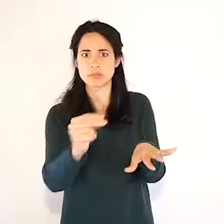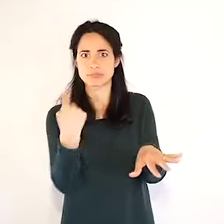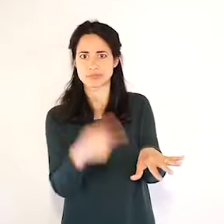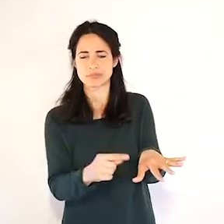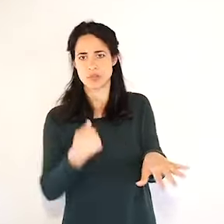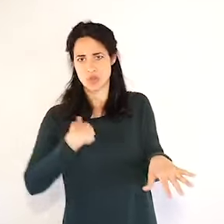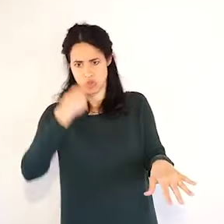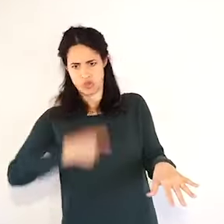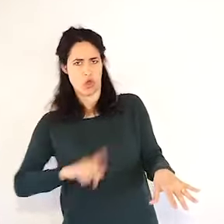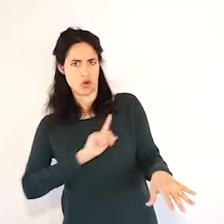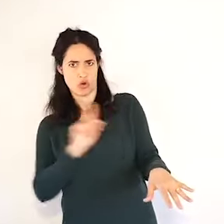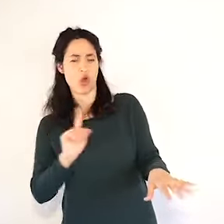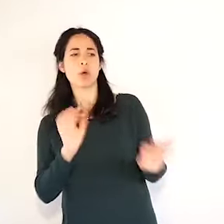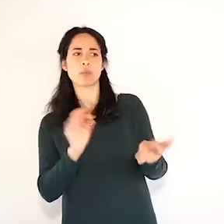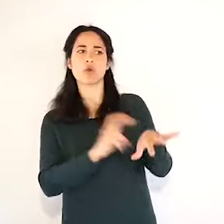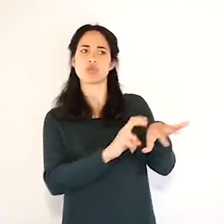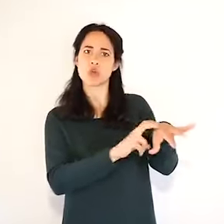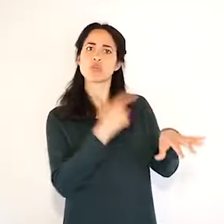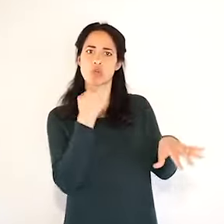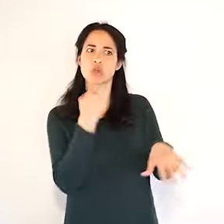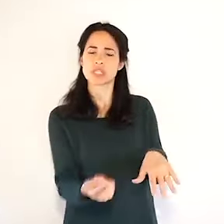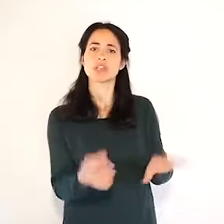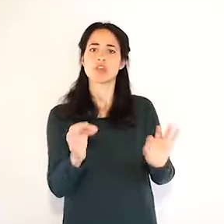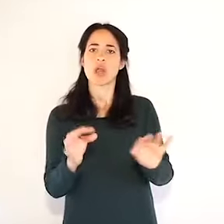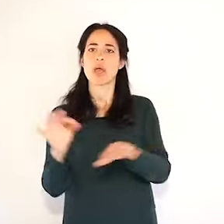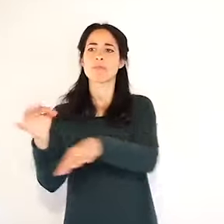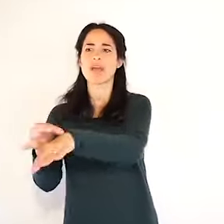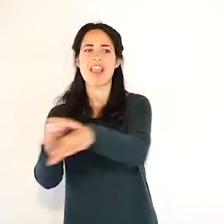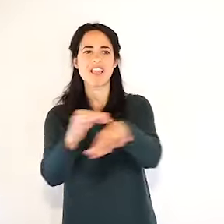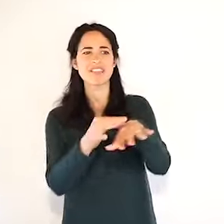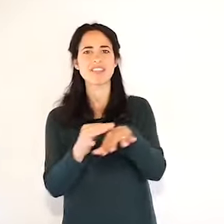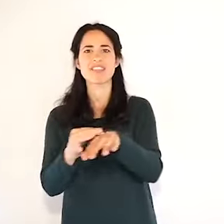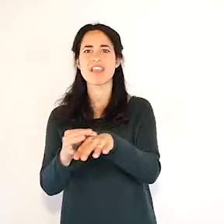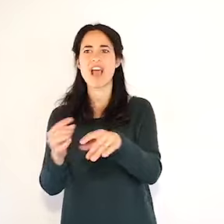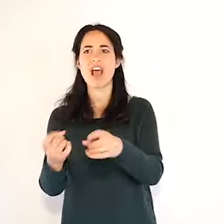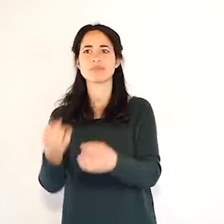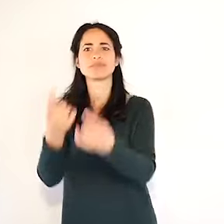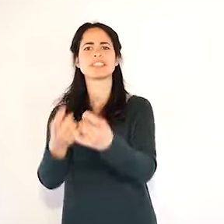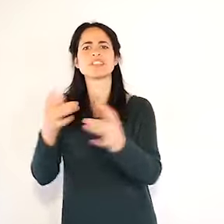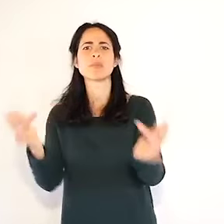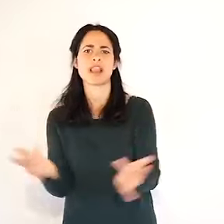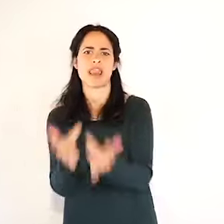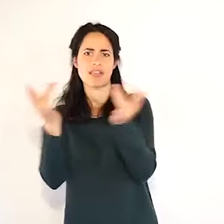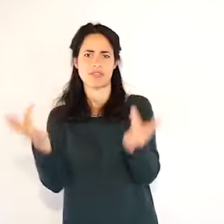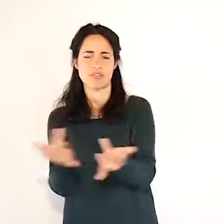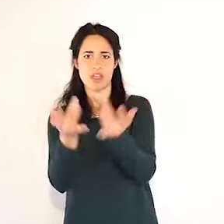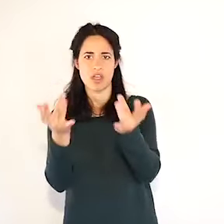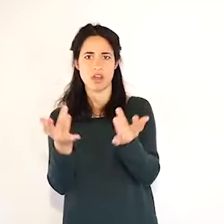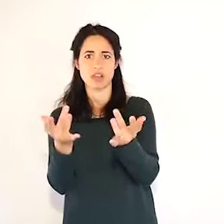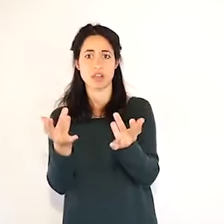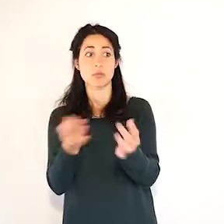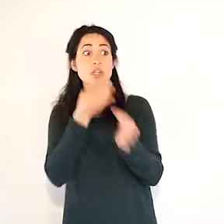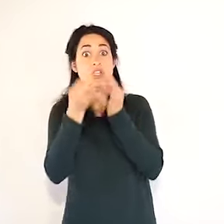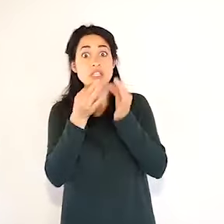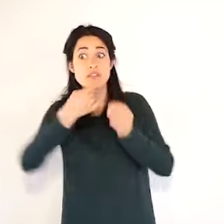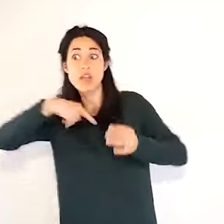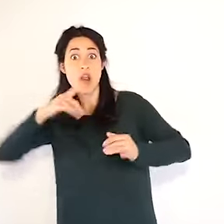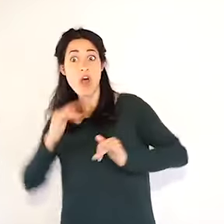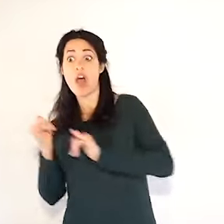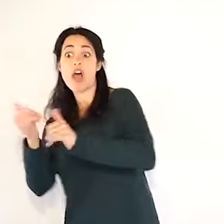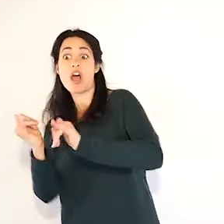meno grave. Questo non vuol dire corriamo fuori, come qualcuno mi dice, no ma non dare notizie positive se no la gente si precipita fuori.